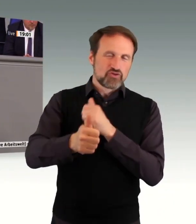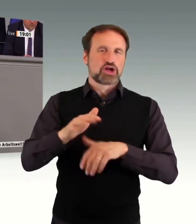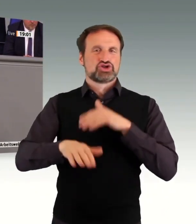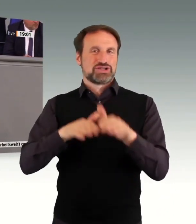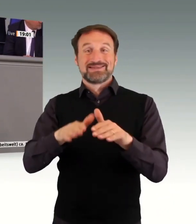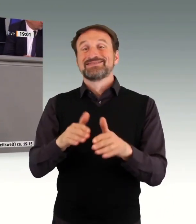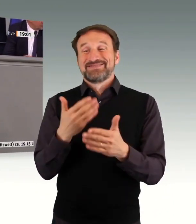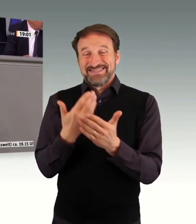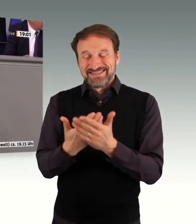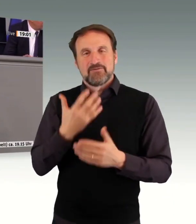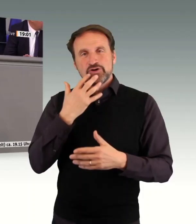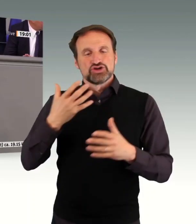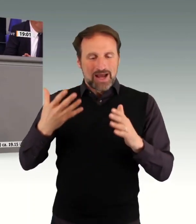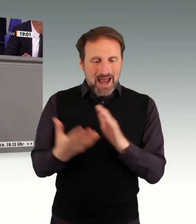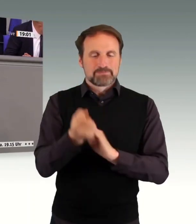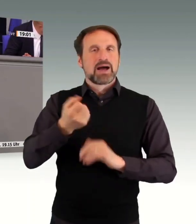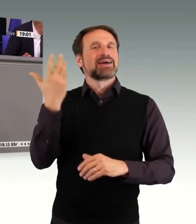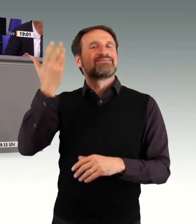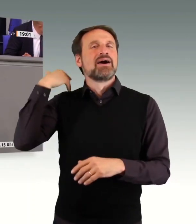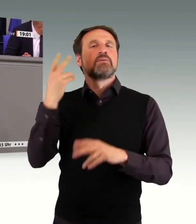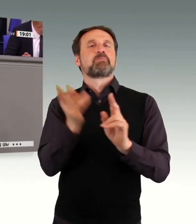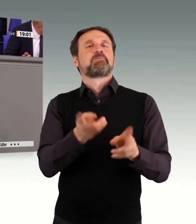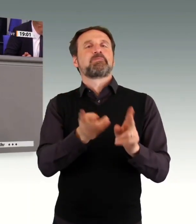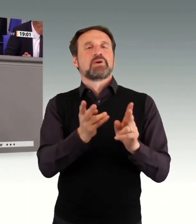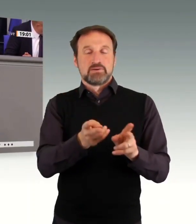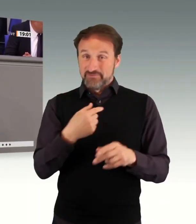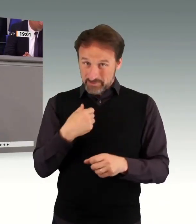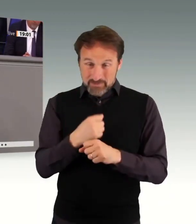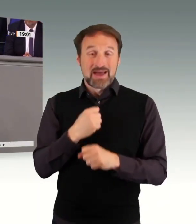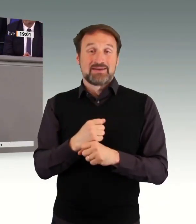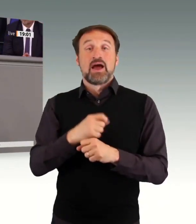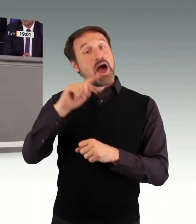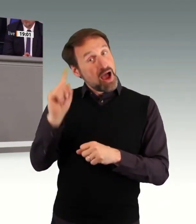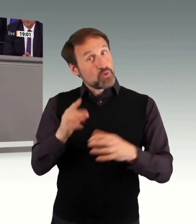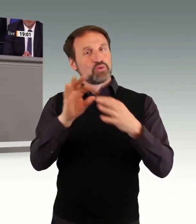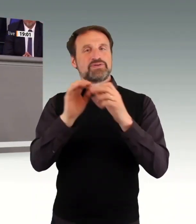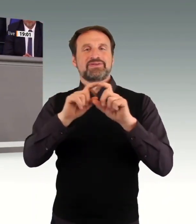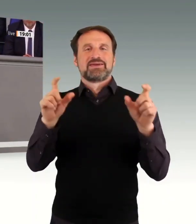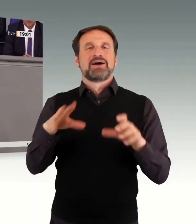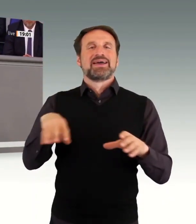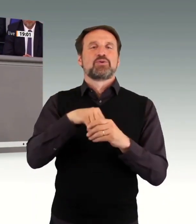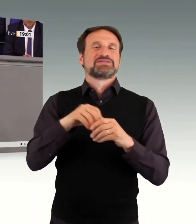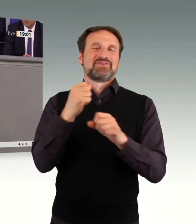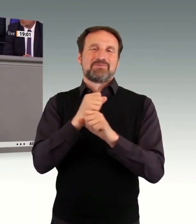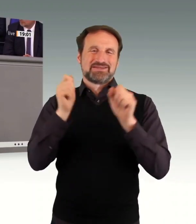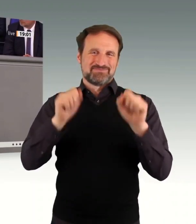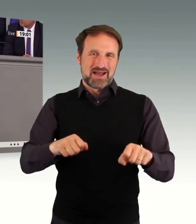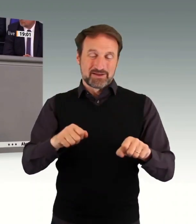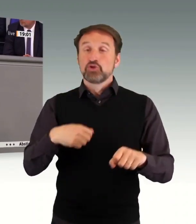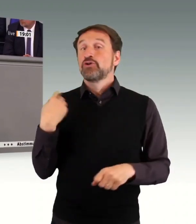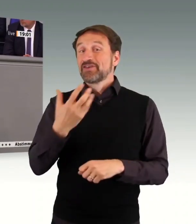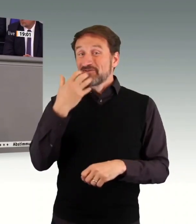umfassend, auch bei der Frage des inklusiven Arbeitsmarktes, und zwar das ganze Portfolio betrachten. Das fängt an